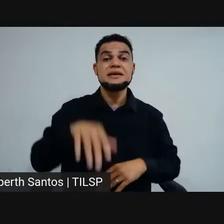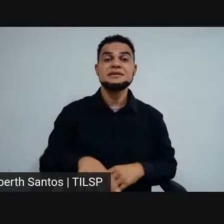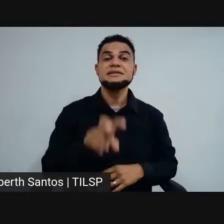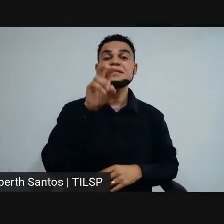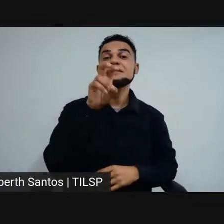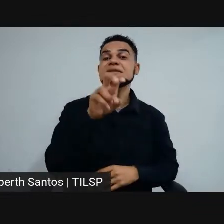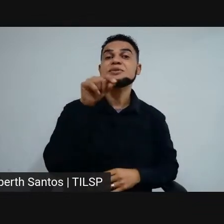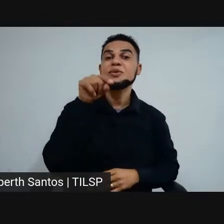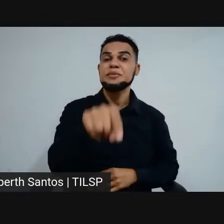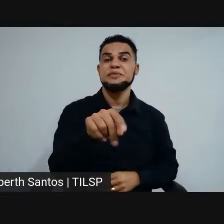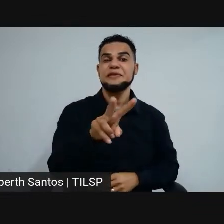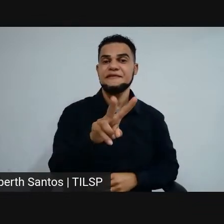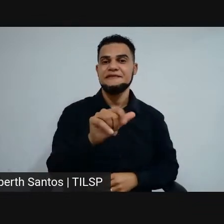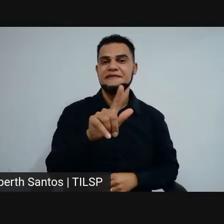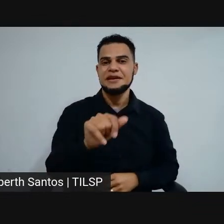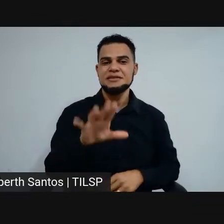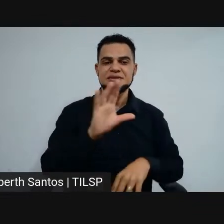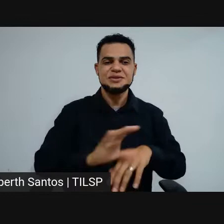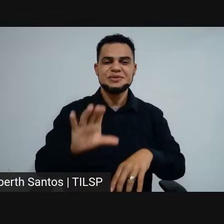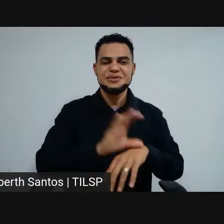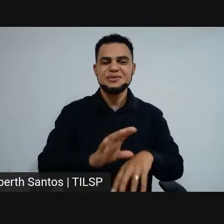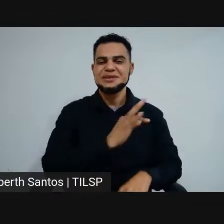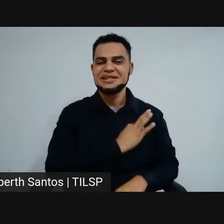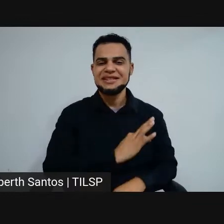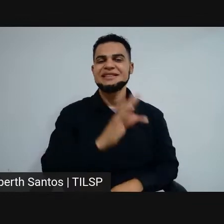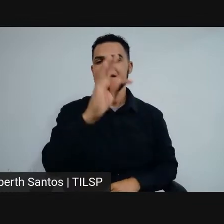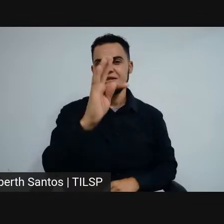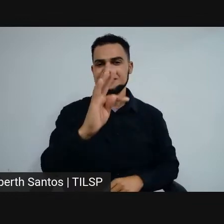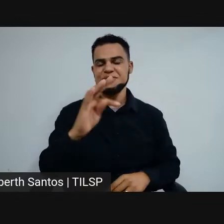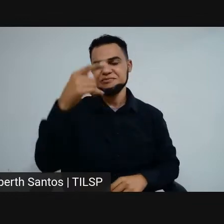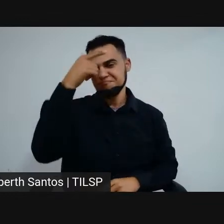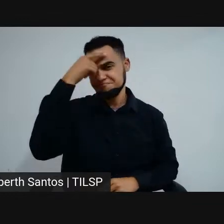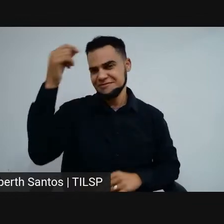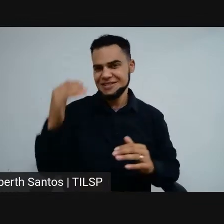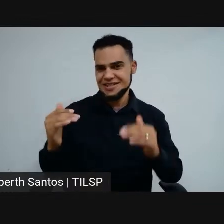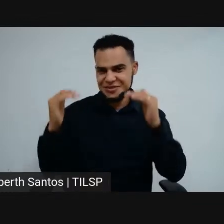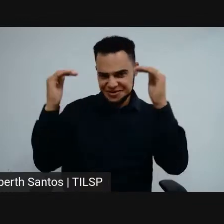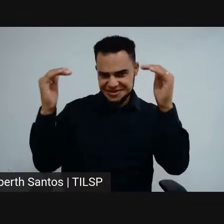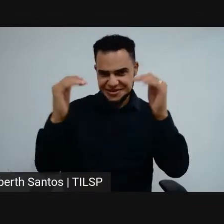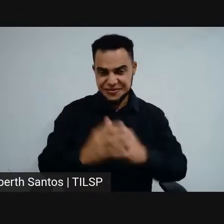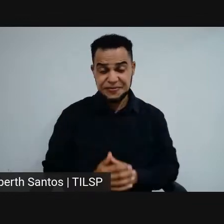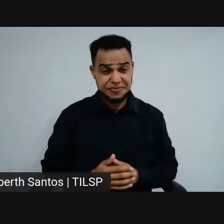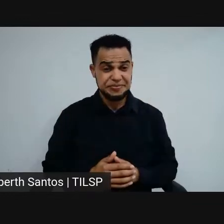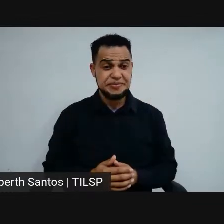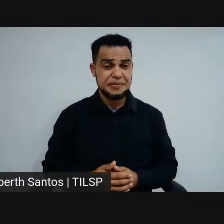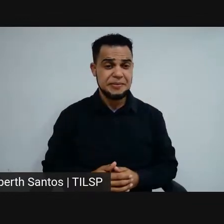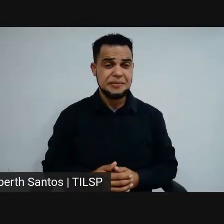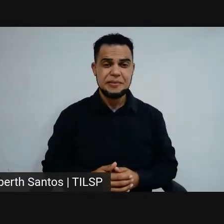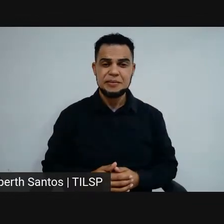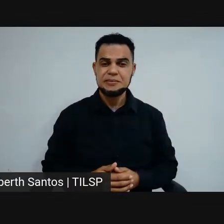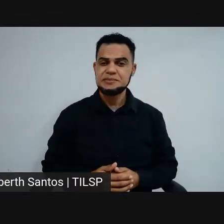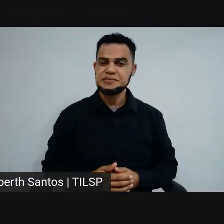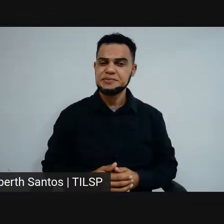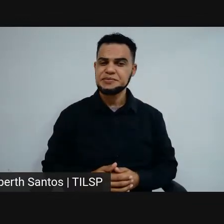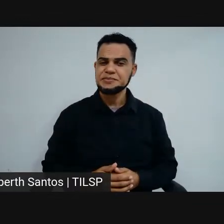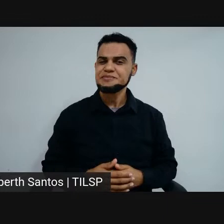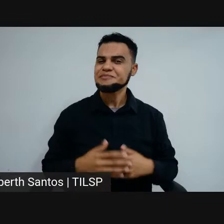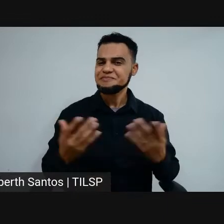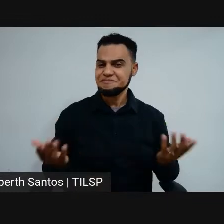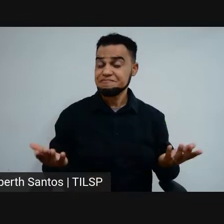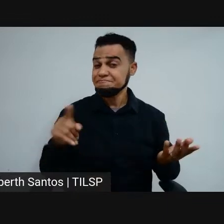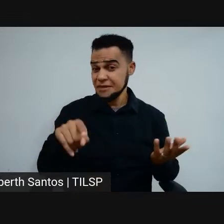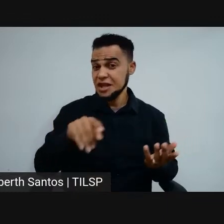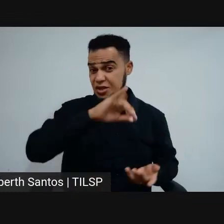para a entrada nos cursos técnicos e cursos de graduação. pessoal, para os cursos, o nosso, o Ben Juliano já